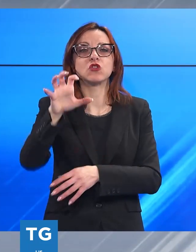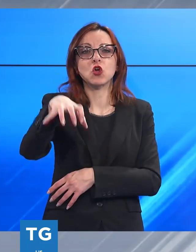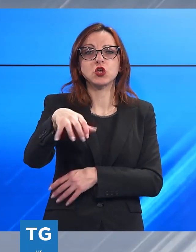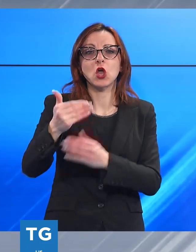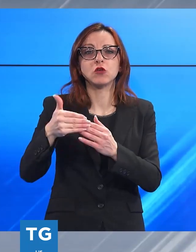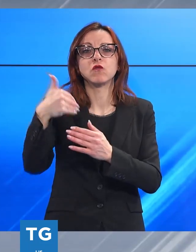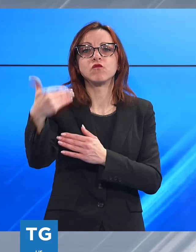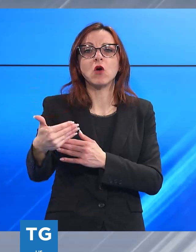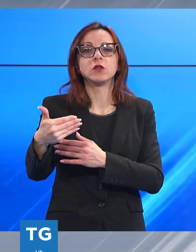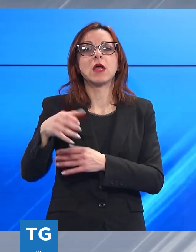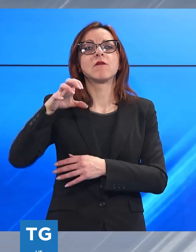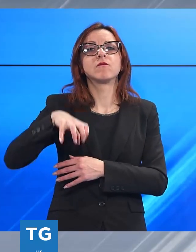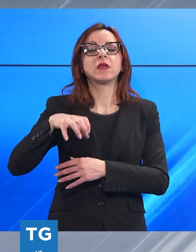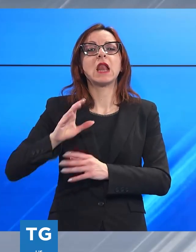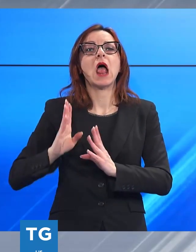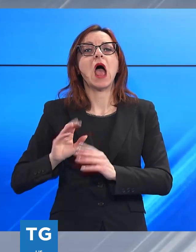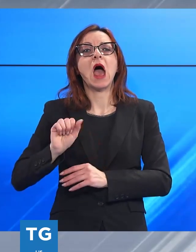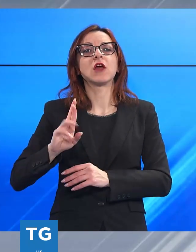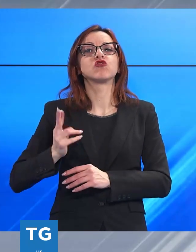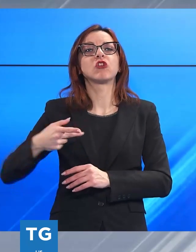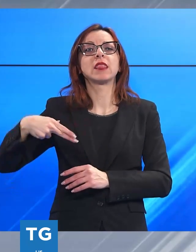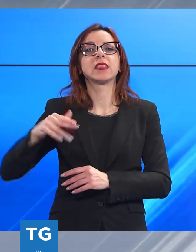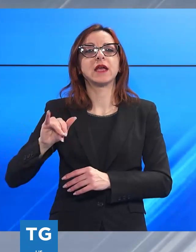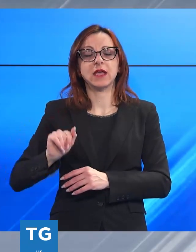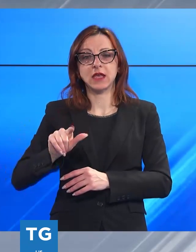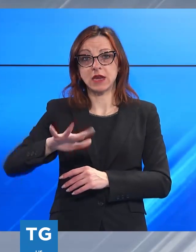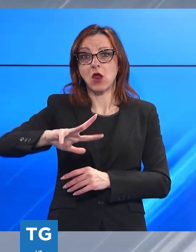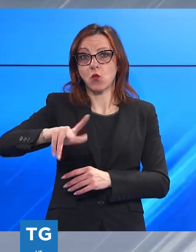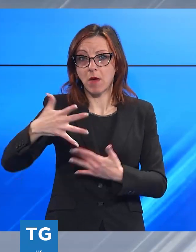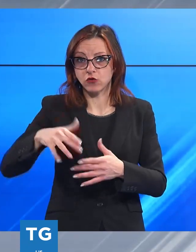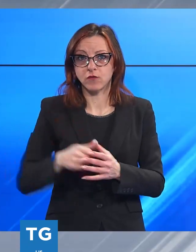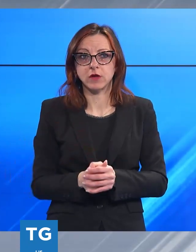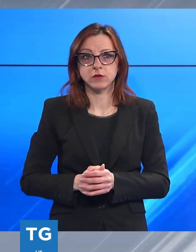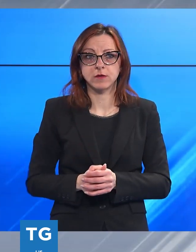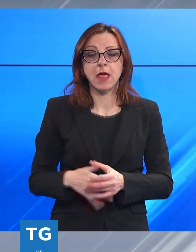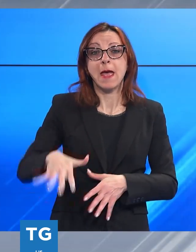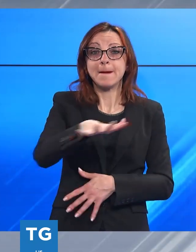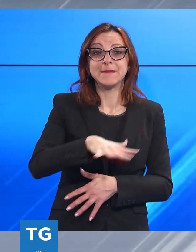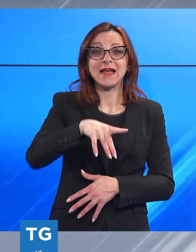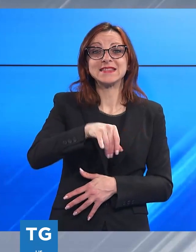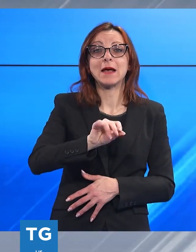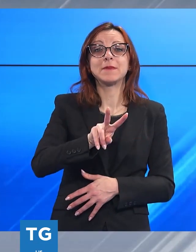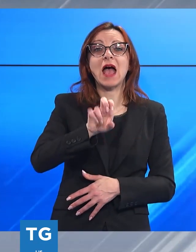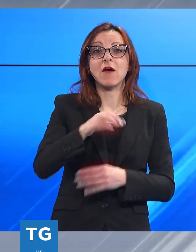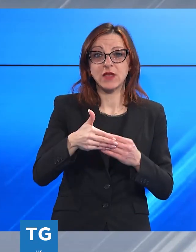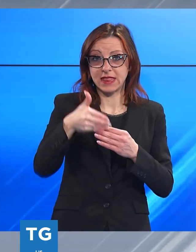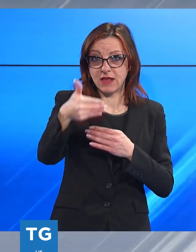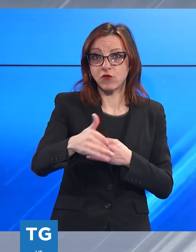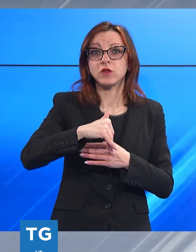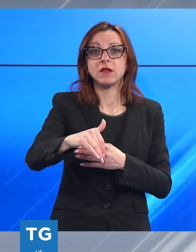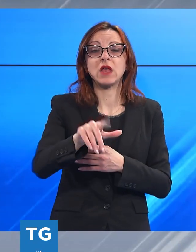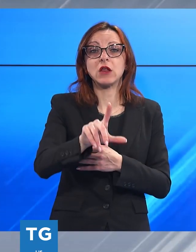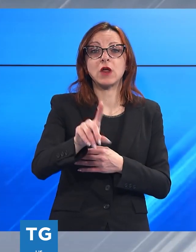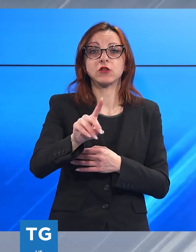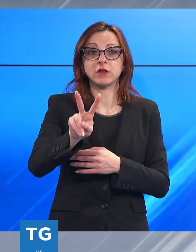Villa Argentina. Poco distante in via Leonardo da Vinci, di fronte Piazza Piave, è stato infranto il veto dell'auto